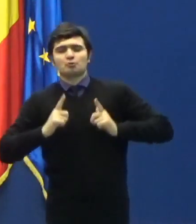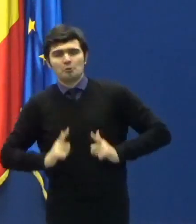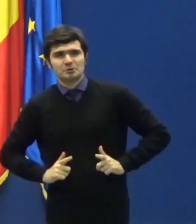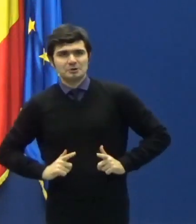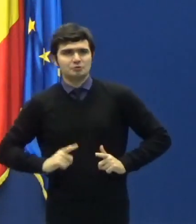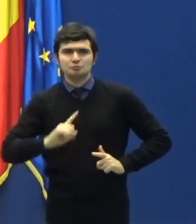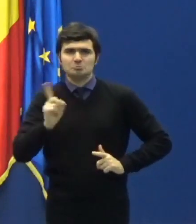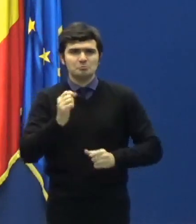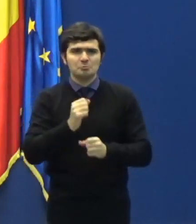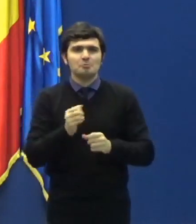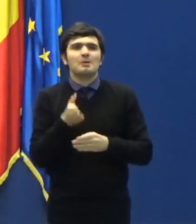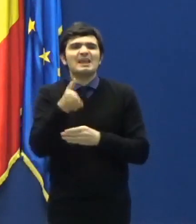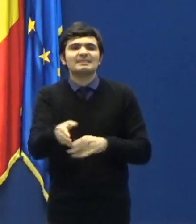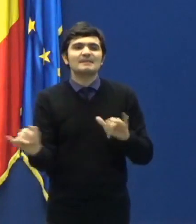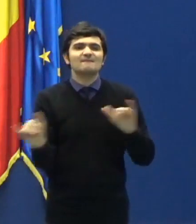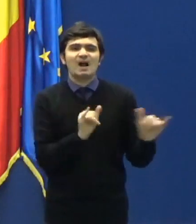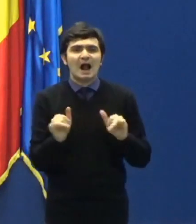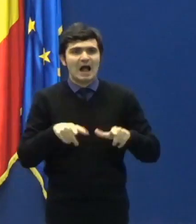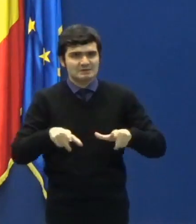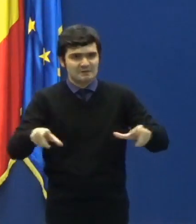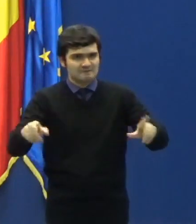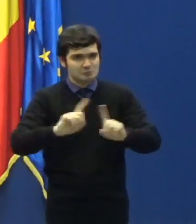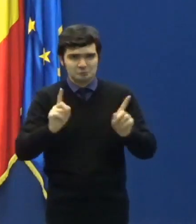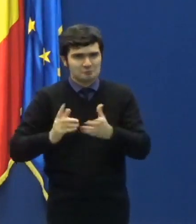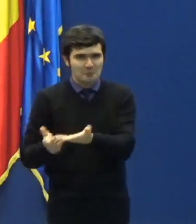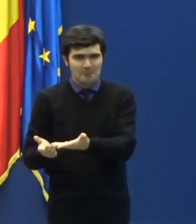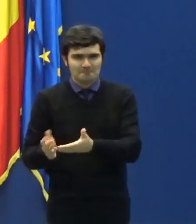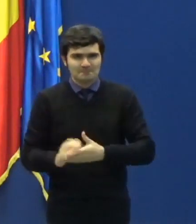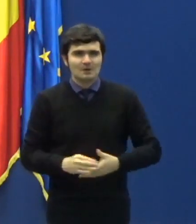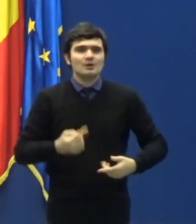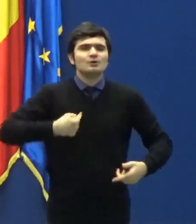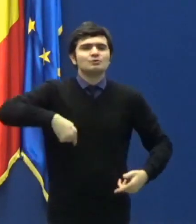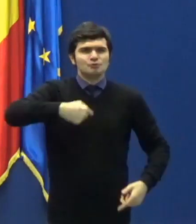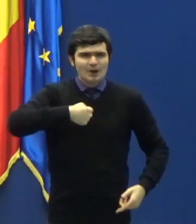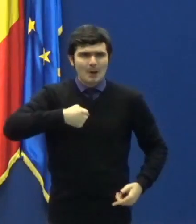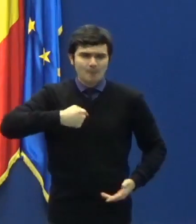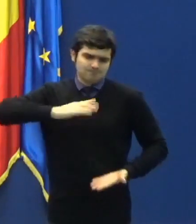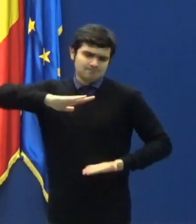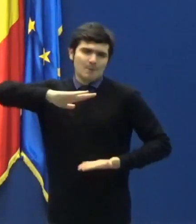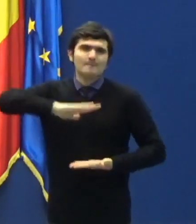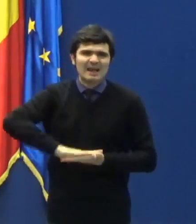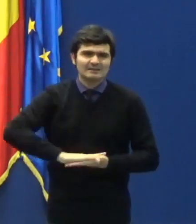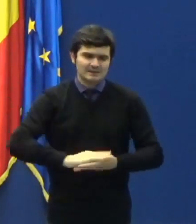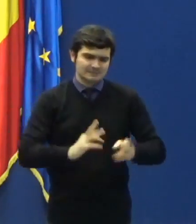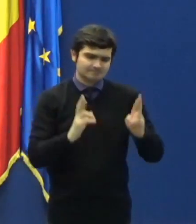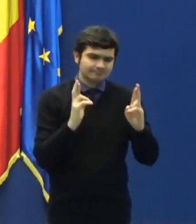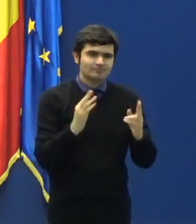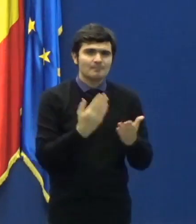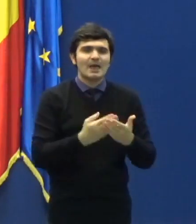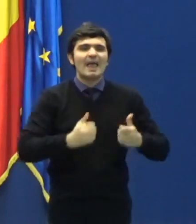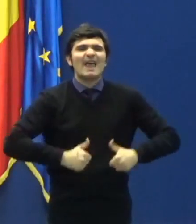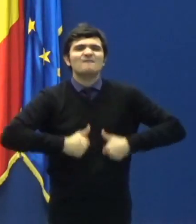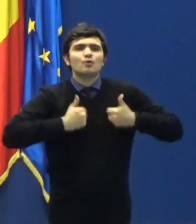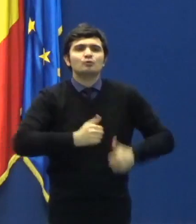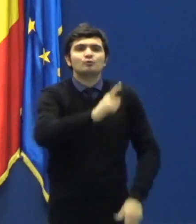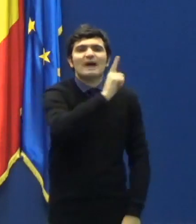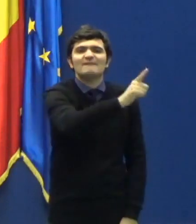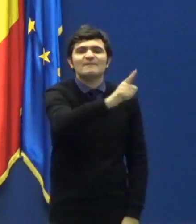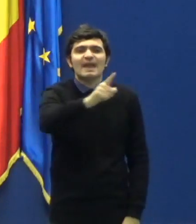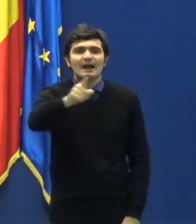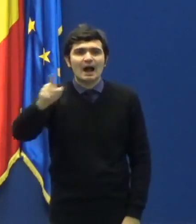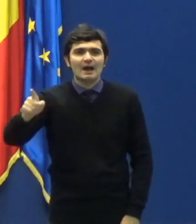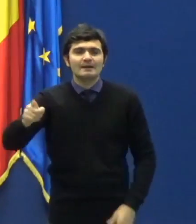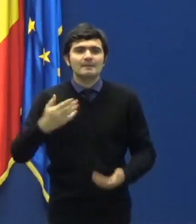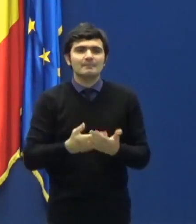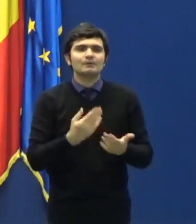intră în vacanță. Mă bazez pe efortul fiecăruia dintre dumneavoastră că în continuare vom avea grijă